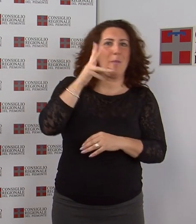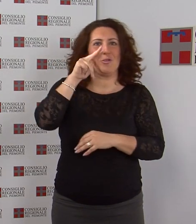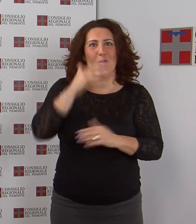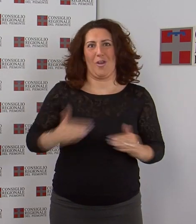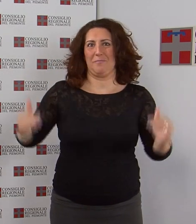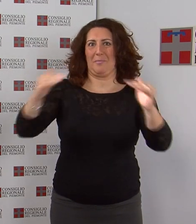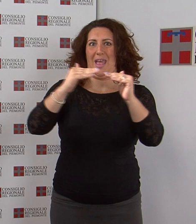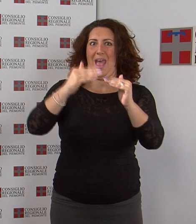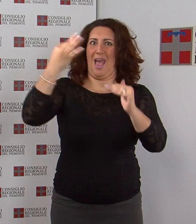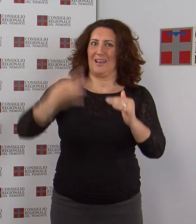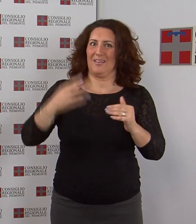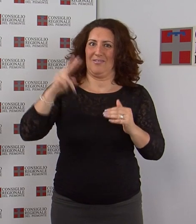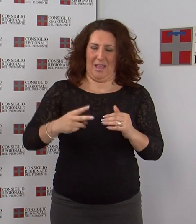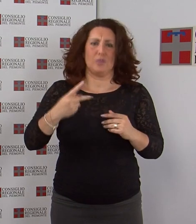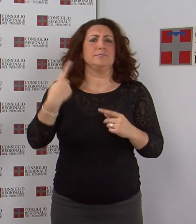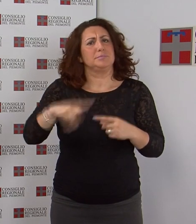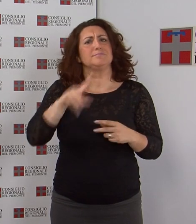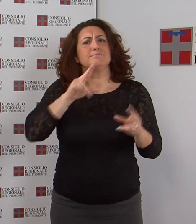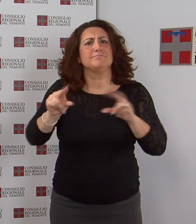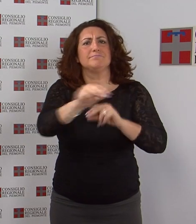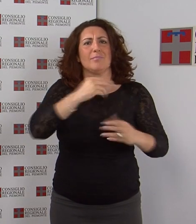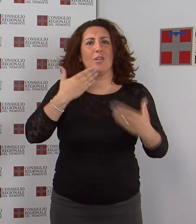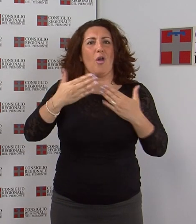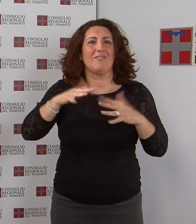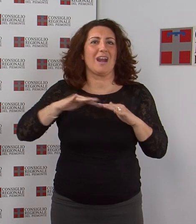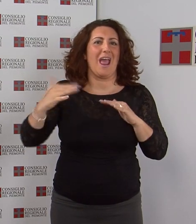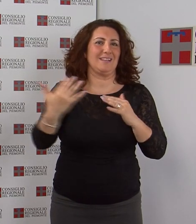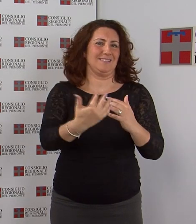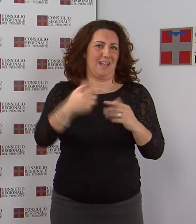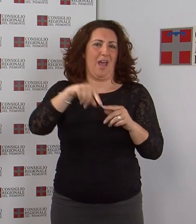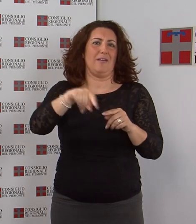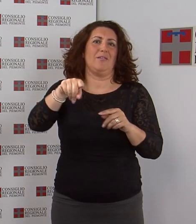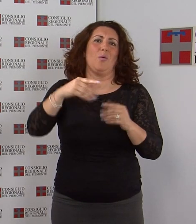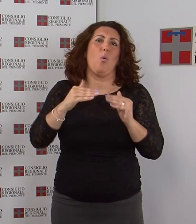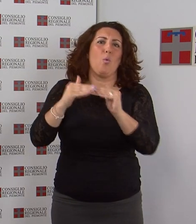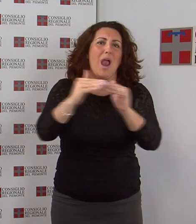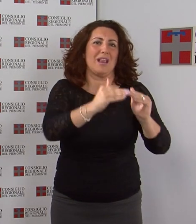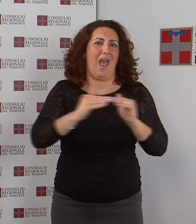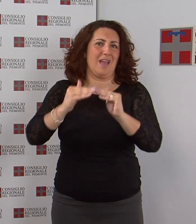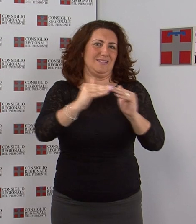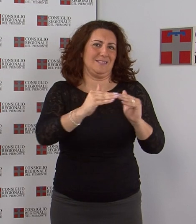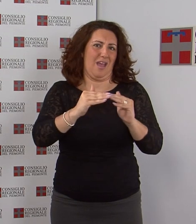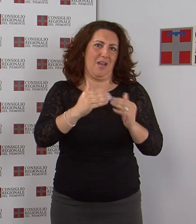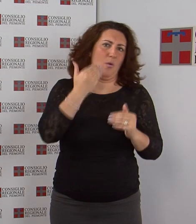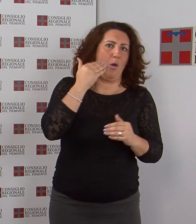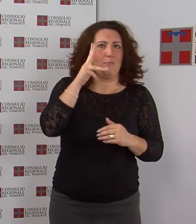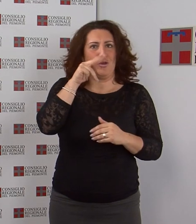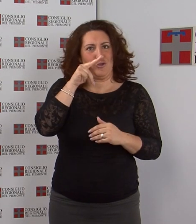della conferenza L'uguaglianza di genere nel XXI secolo, il punto di vista del Lilo. Ospitata nell'aula di Palazzo Lascaris,